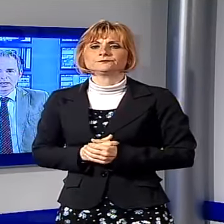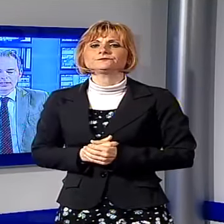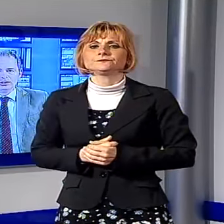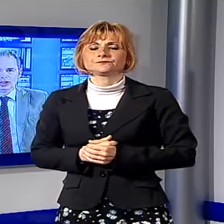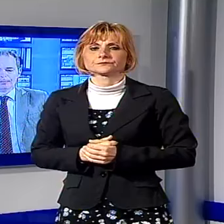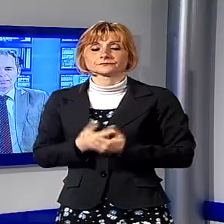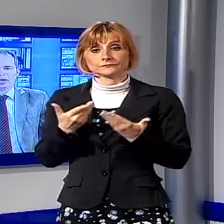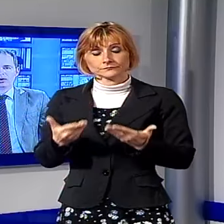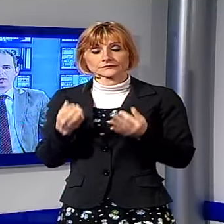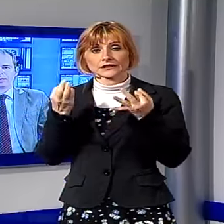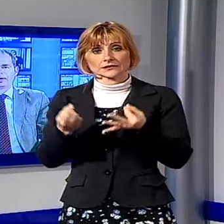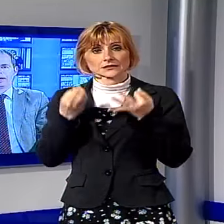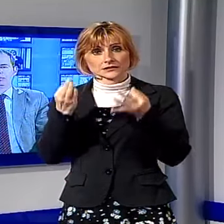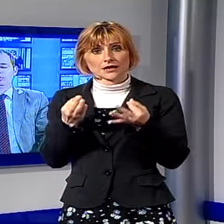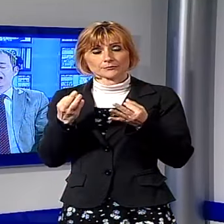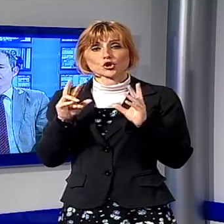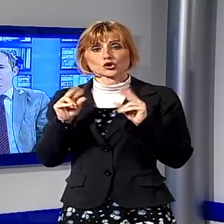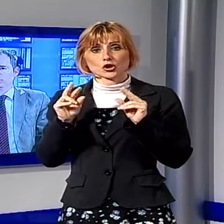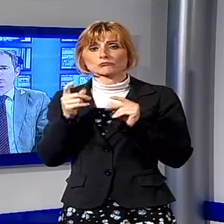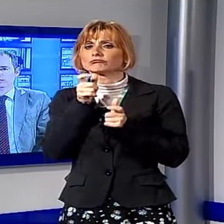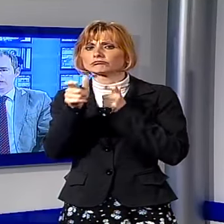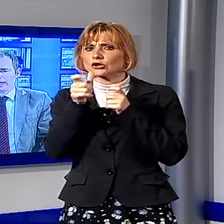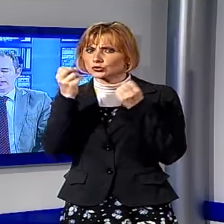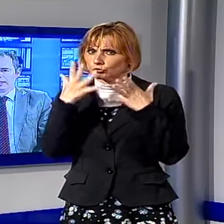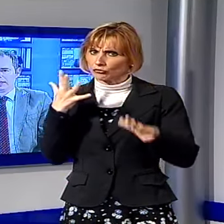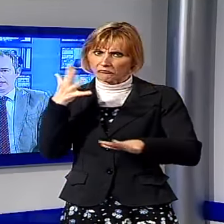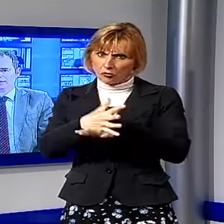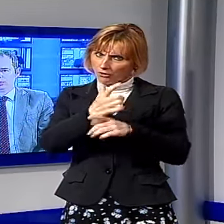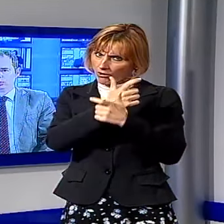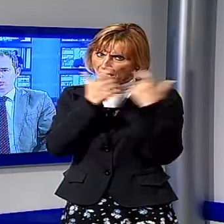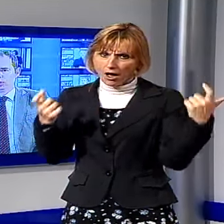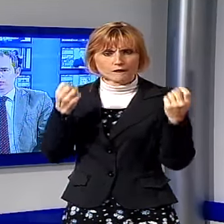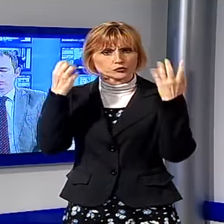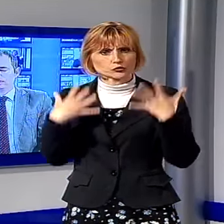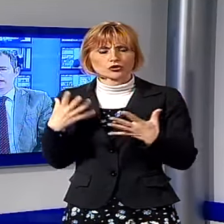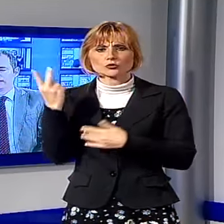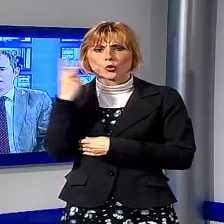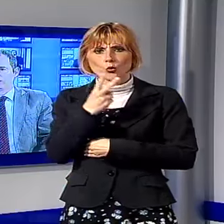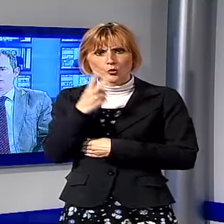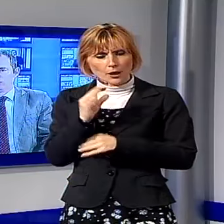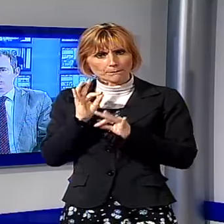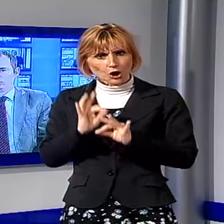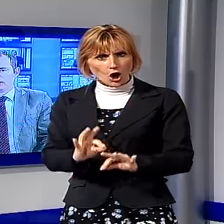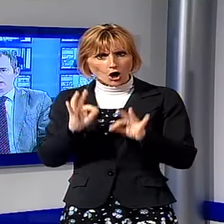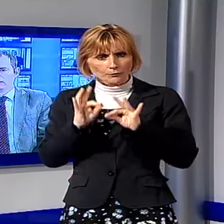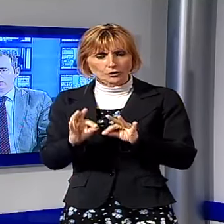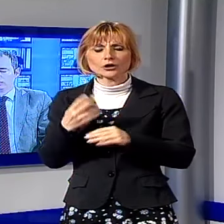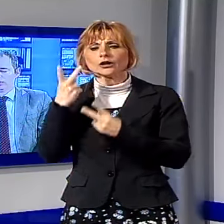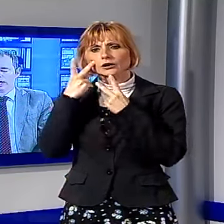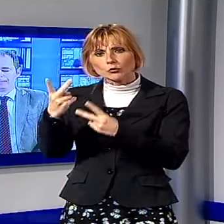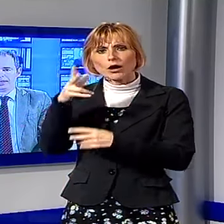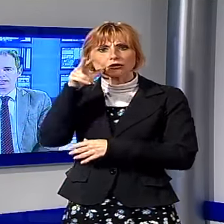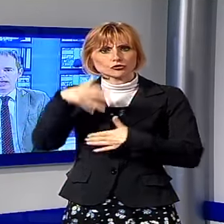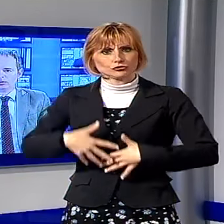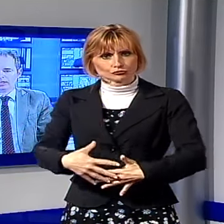E adesso sempre per la cronaca parliamo di un grave episodio di violenza che è avvenuto a Lucca e che ha coinvolto anche una